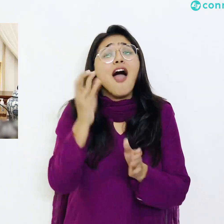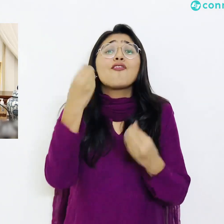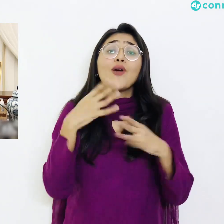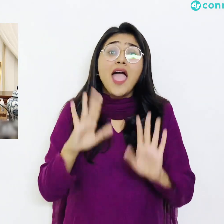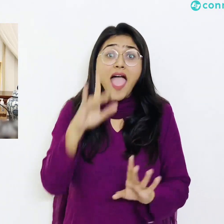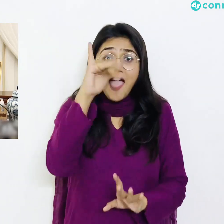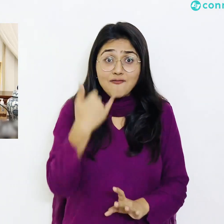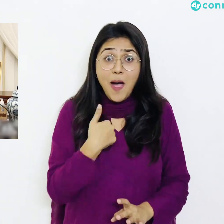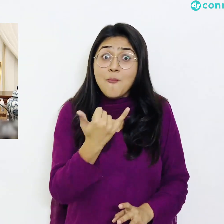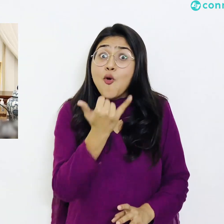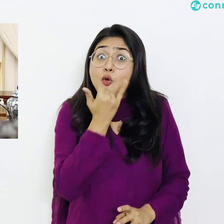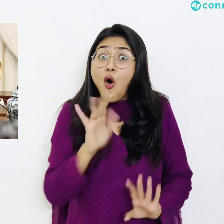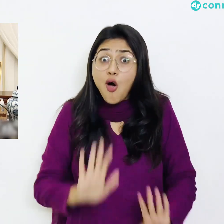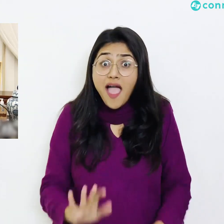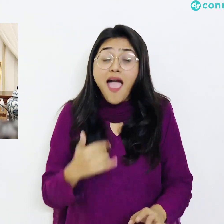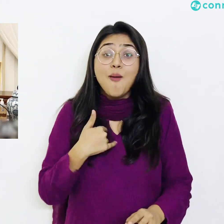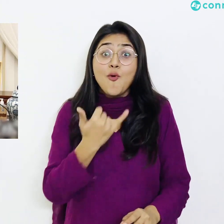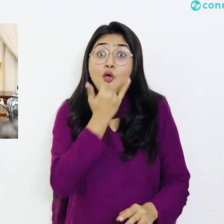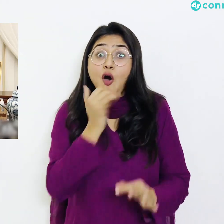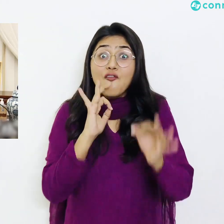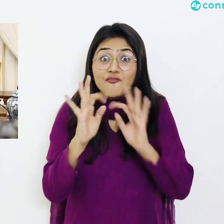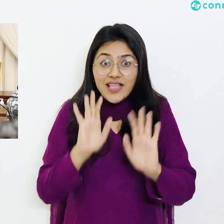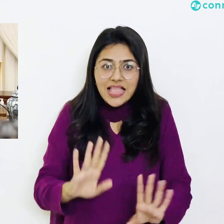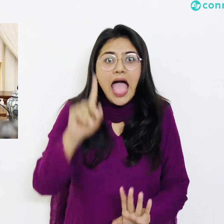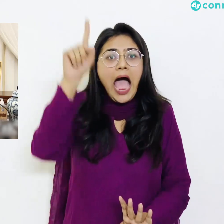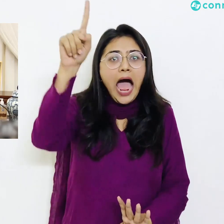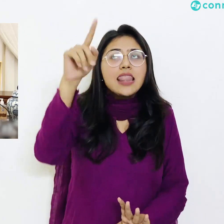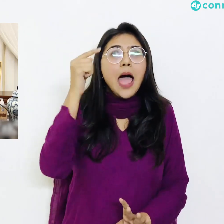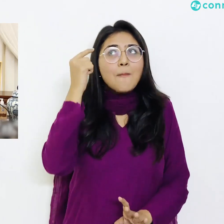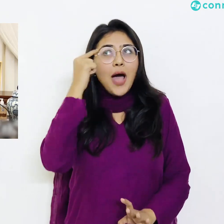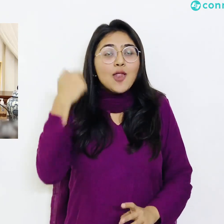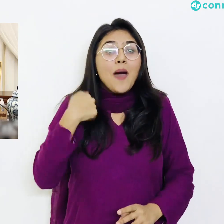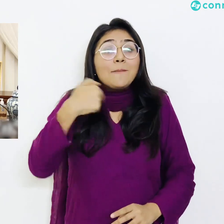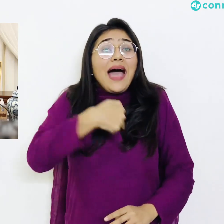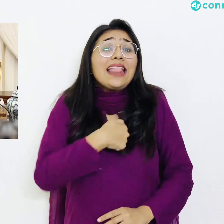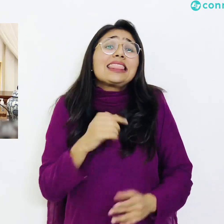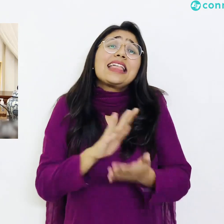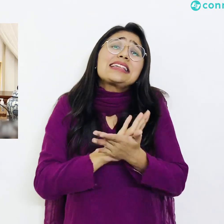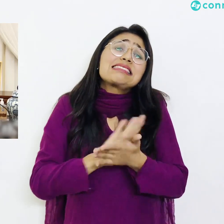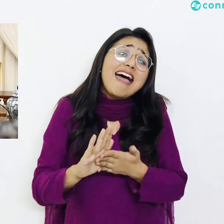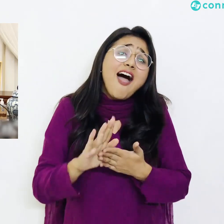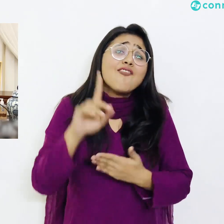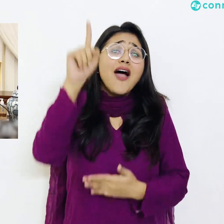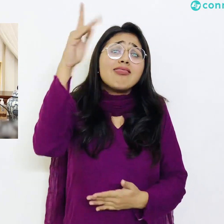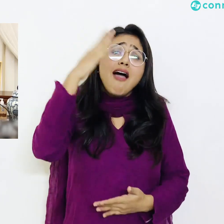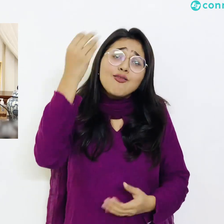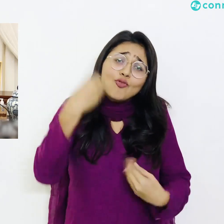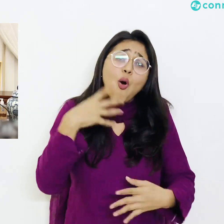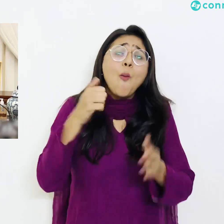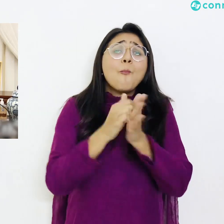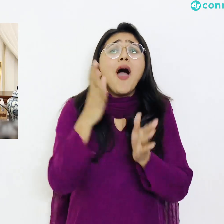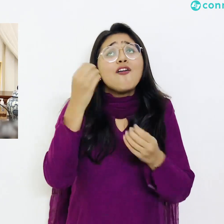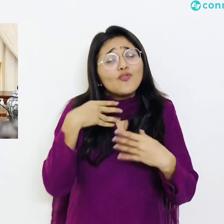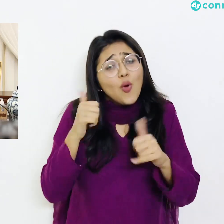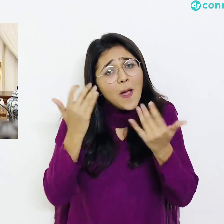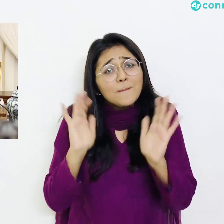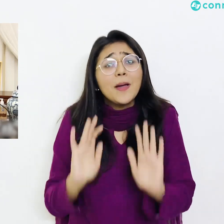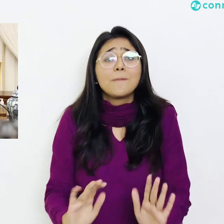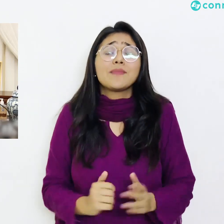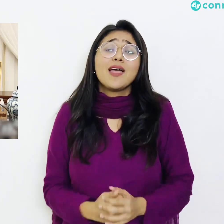غلط ہے اللہ تعالی ضرور ہماری نیت کو دیکھتے ہوئے بلکہ میں تو یہ کہوں گا کہ اللہ کرے کہ